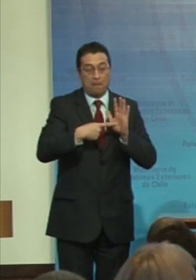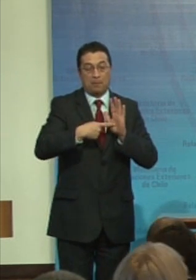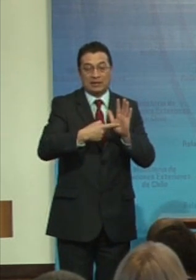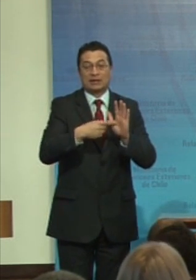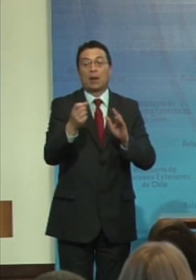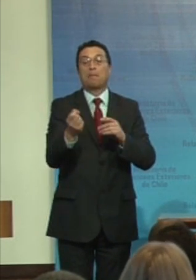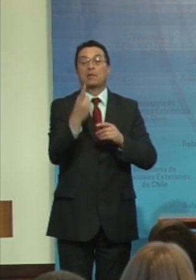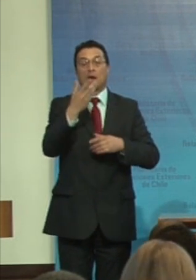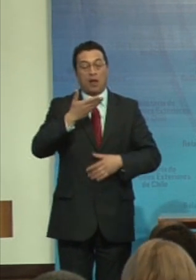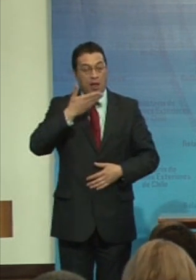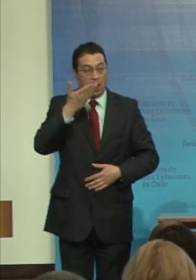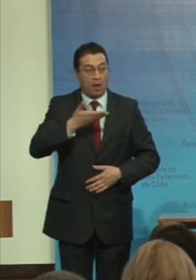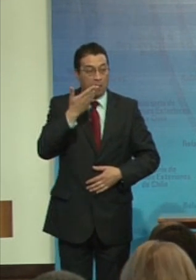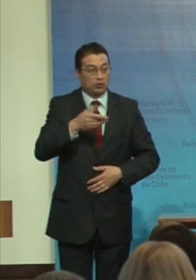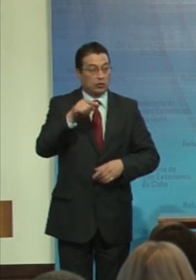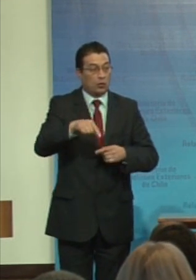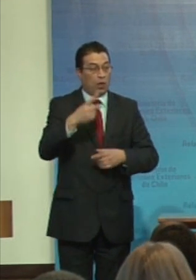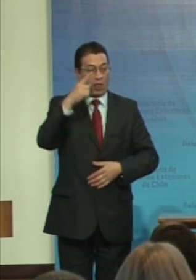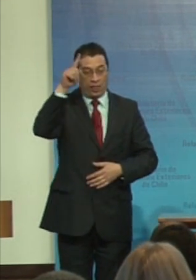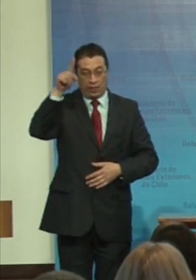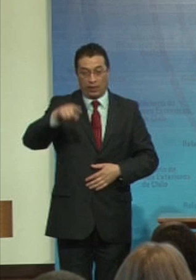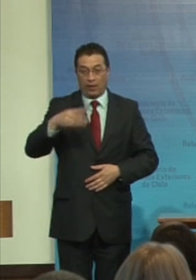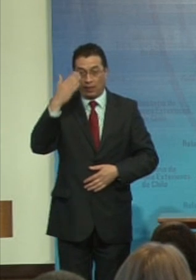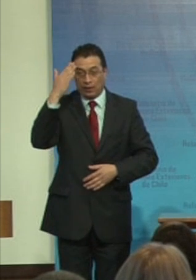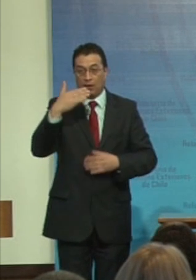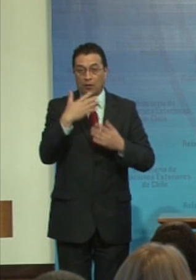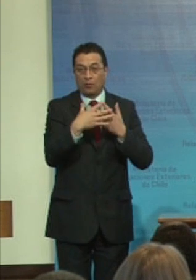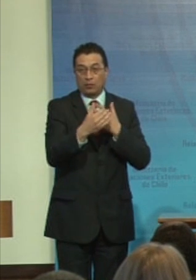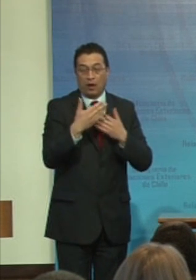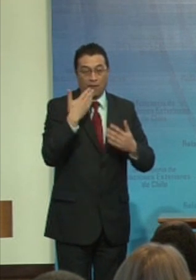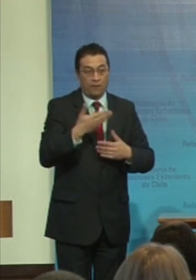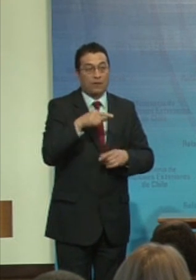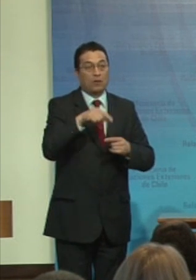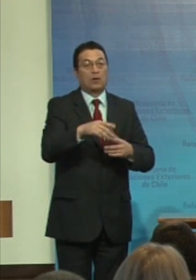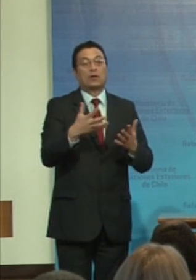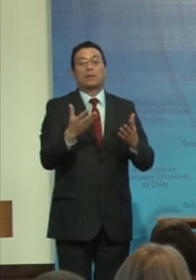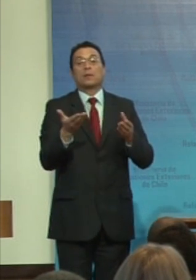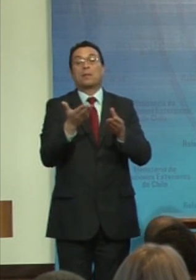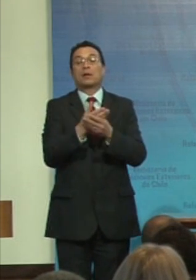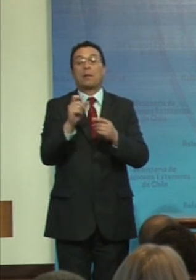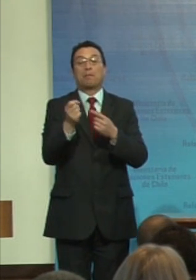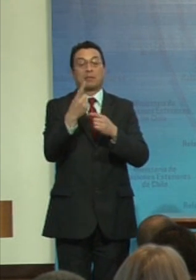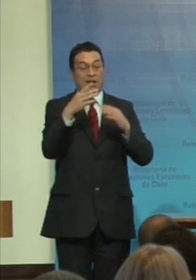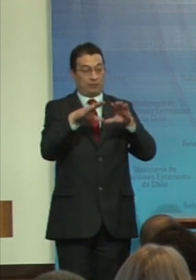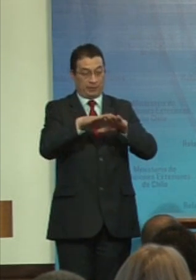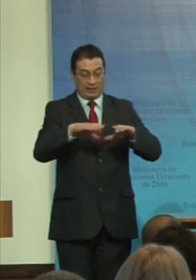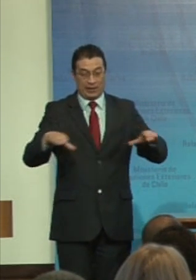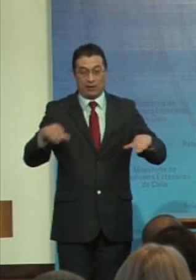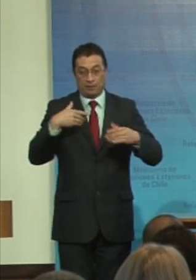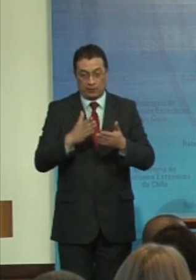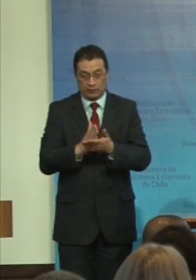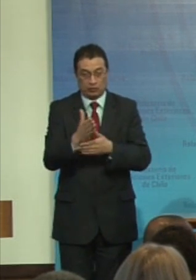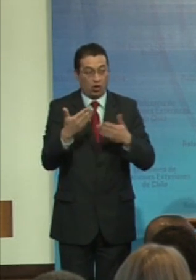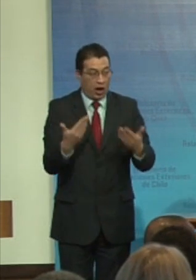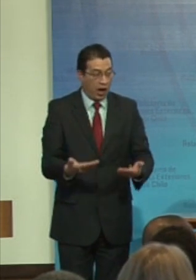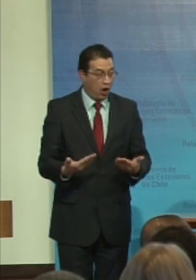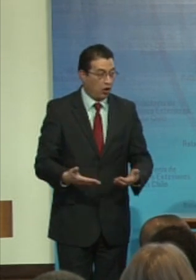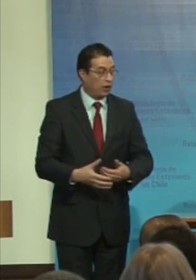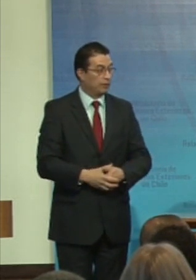nuestra primera expositora de esta jornada de conmemoración, como parte del primer panel que damos inicio en estos momentos,